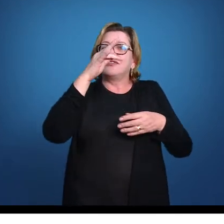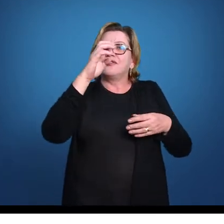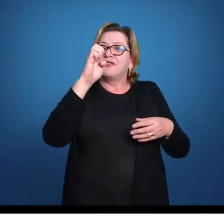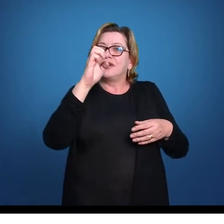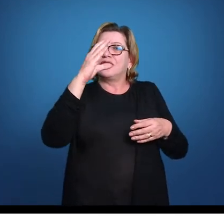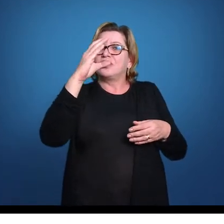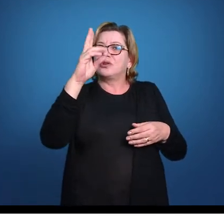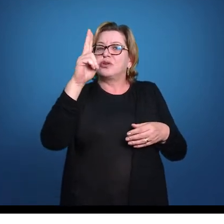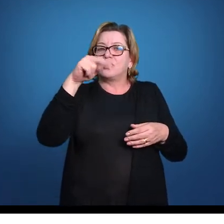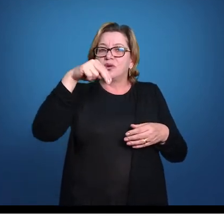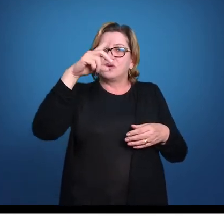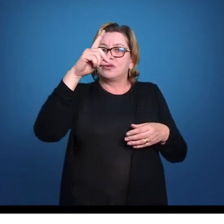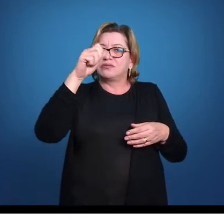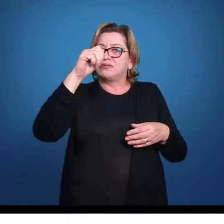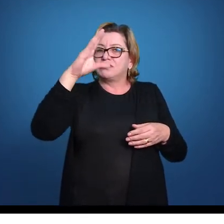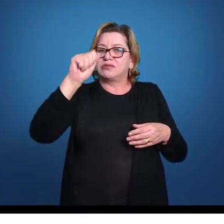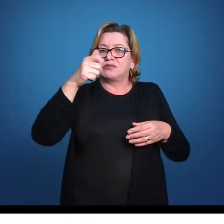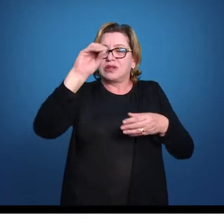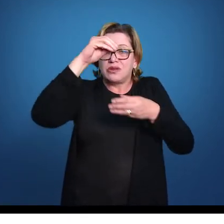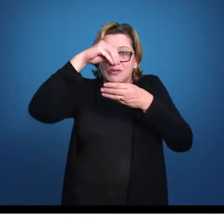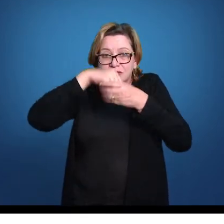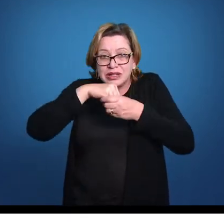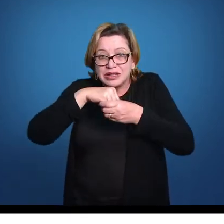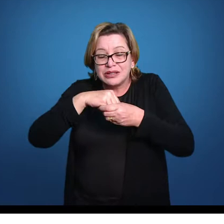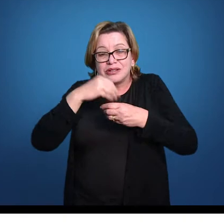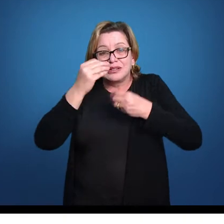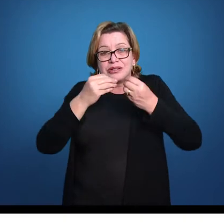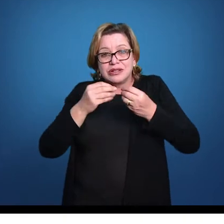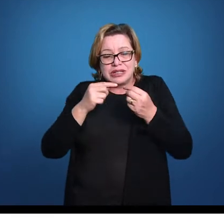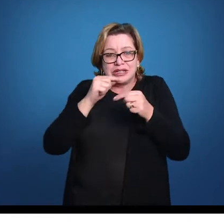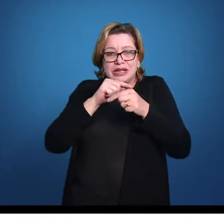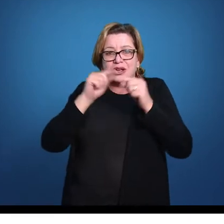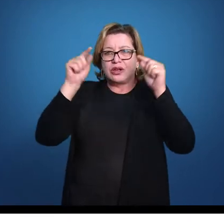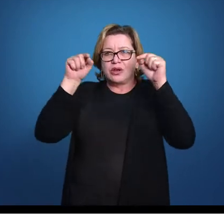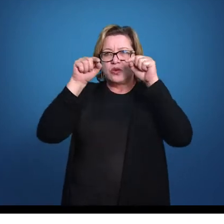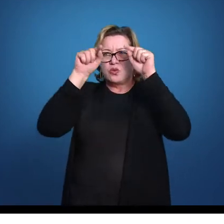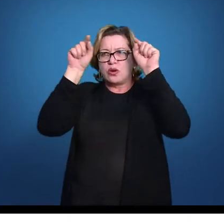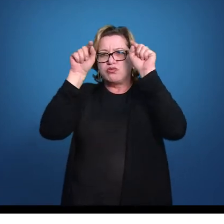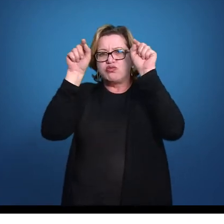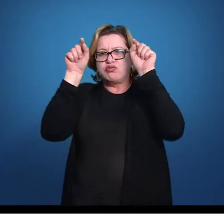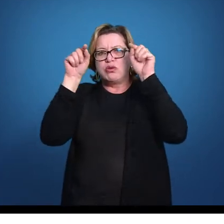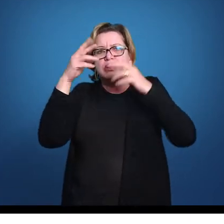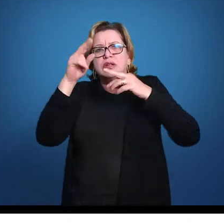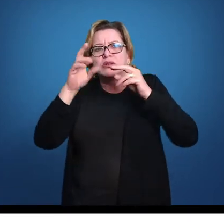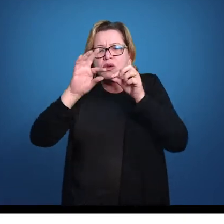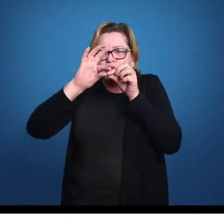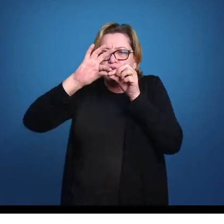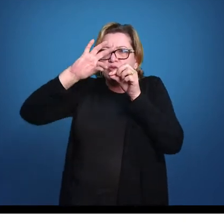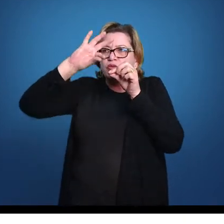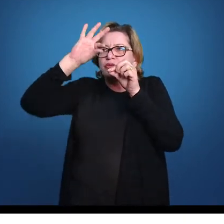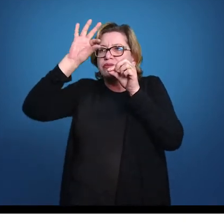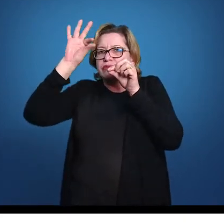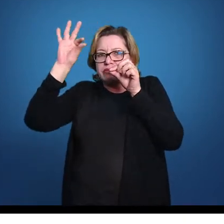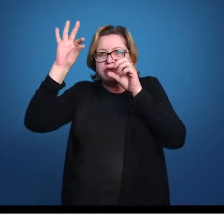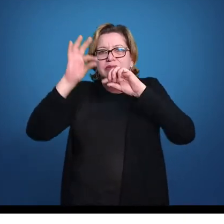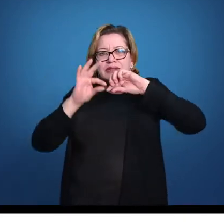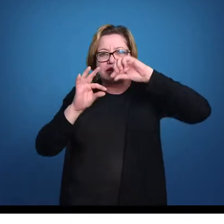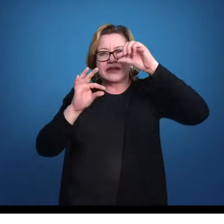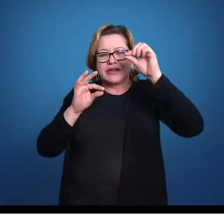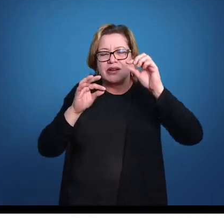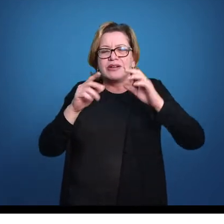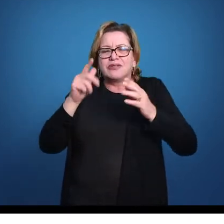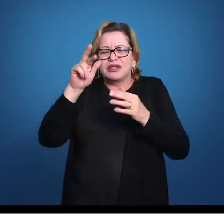Esse clásper nada mais é do que uma modificação, enrolado dessa nadadeira, como se formasse um canudinho, como se você pegasse uma folha